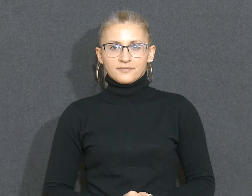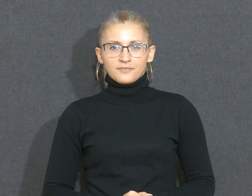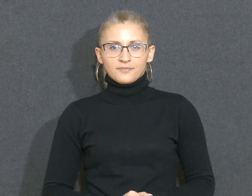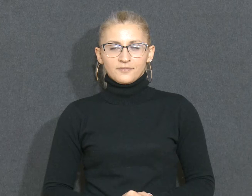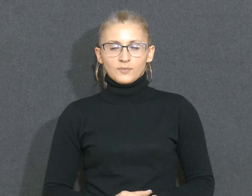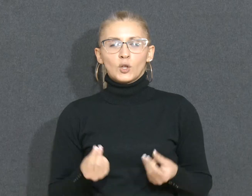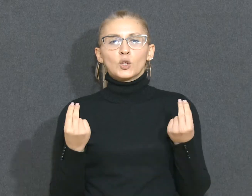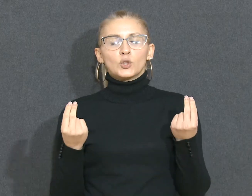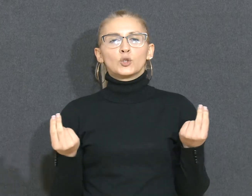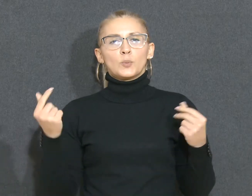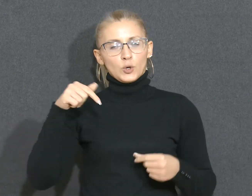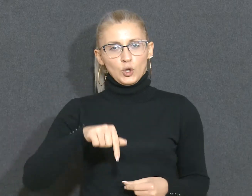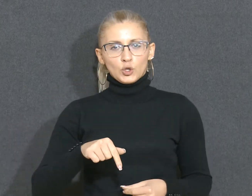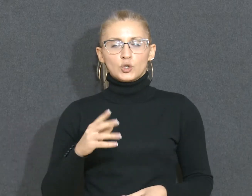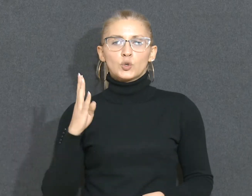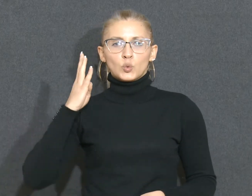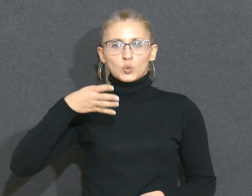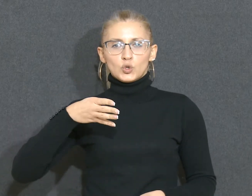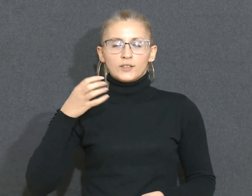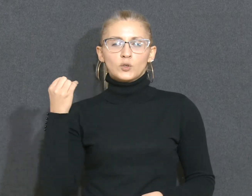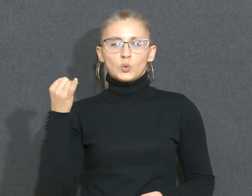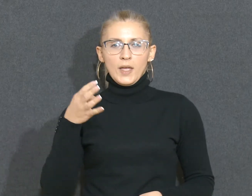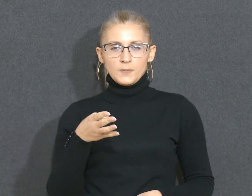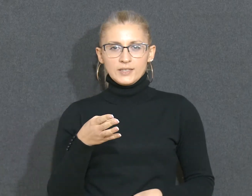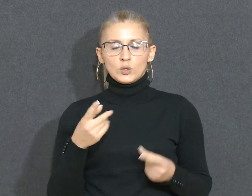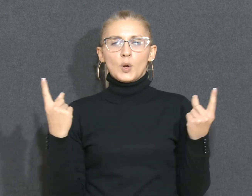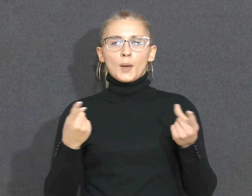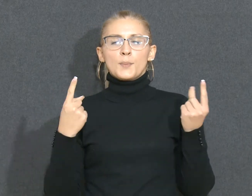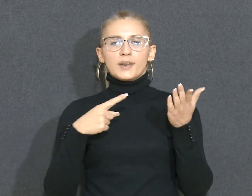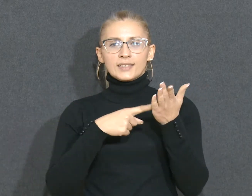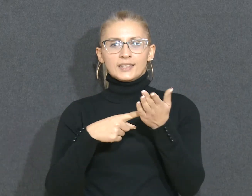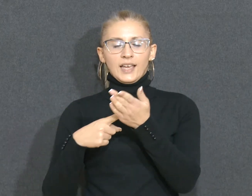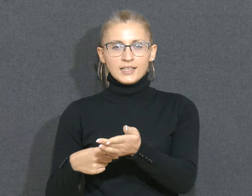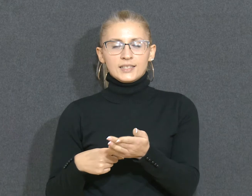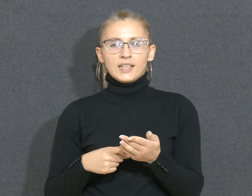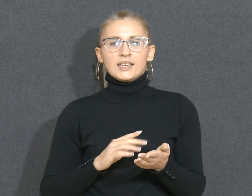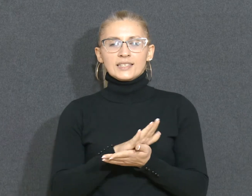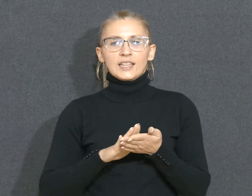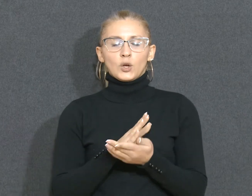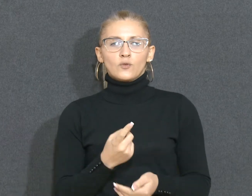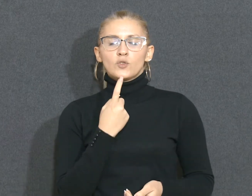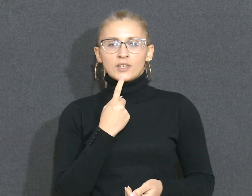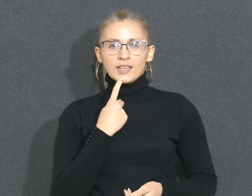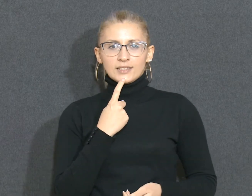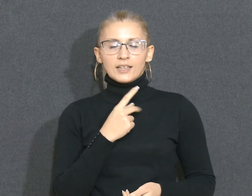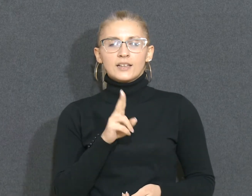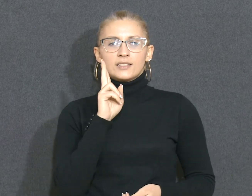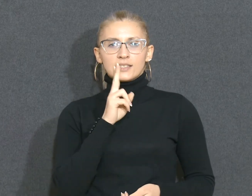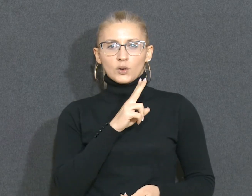Dobrodošli u četvrtu emisiju prezentacije znakovnog jezika za gluve i